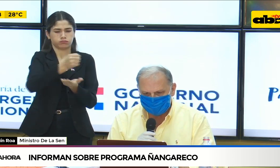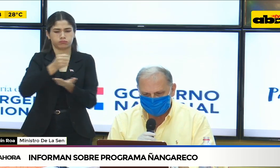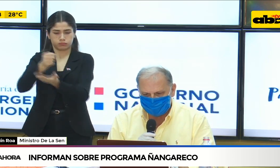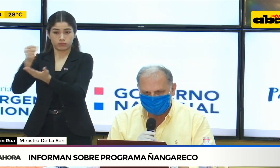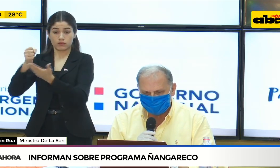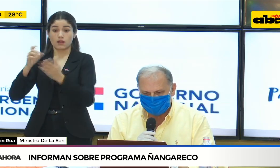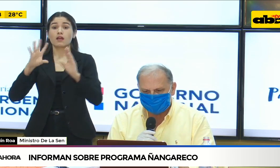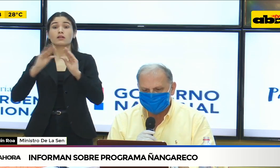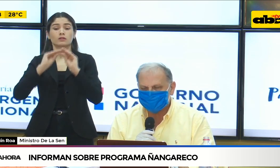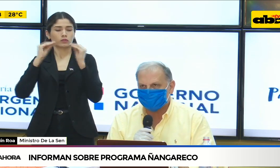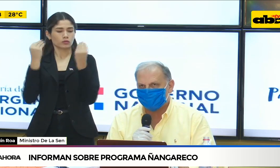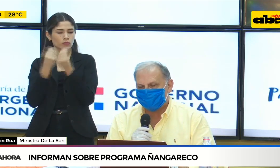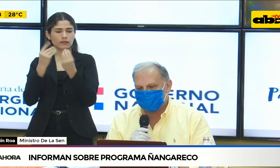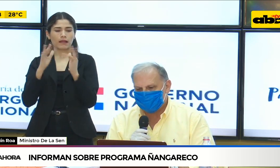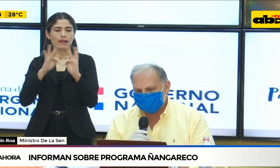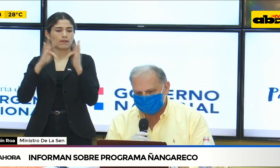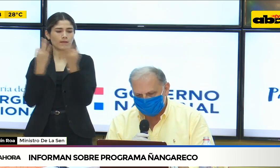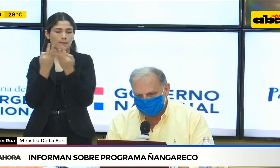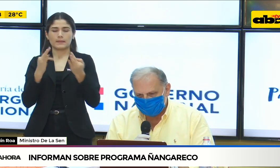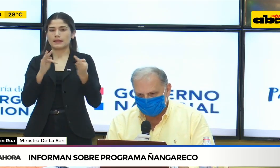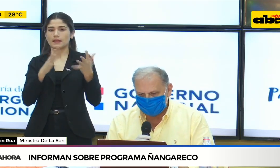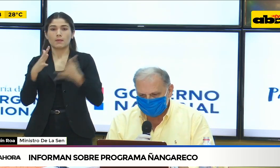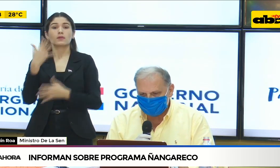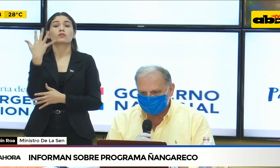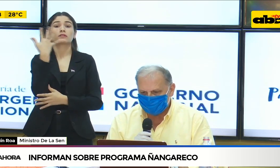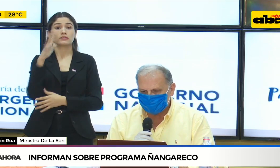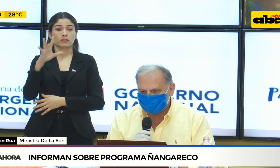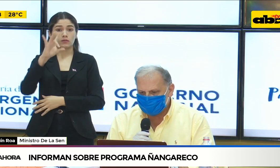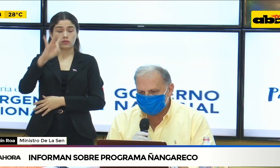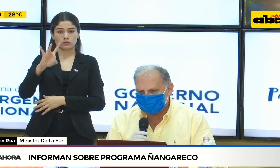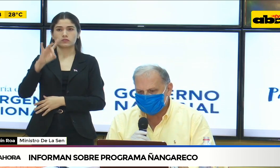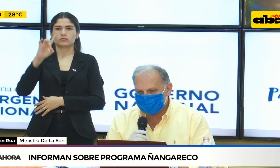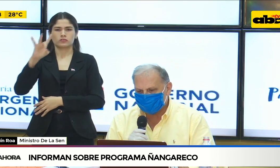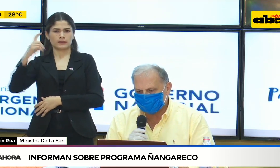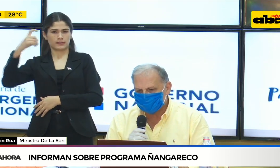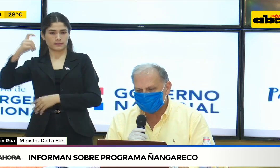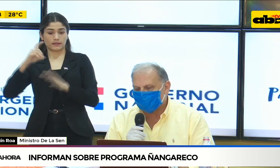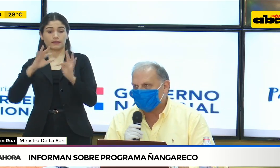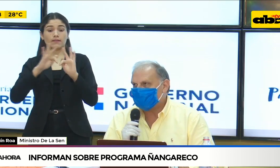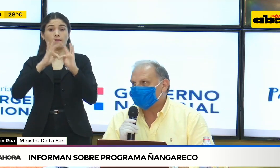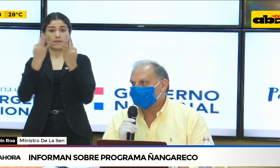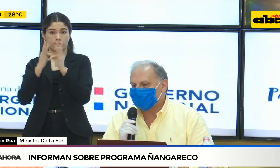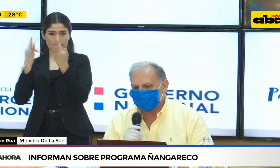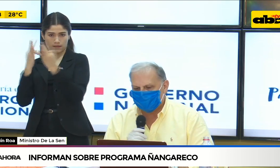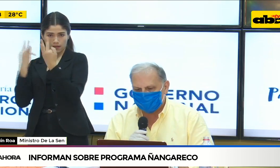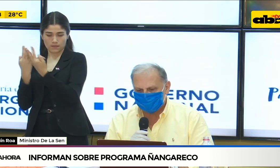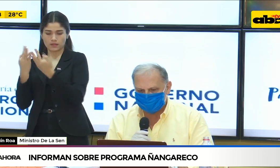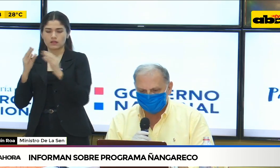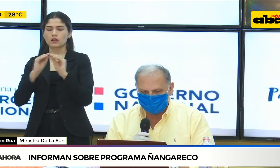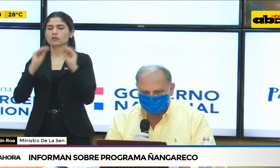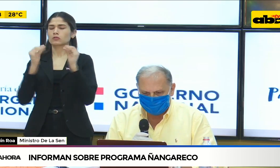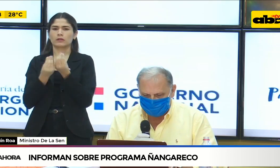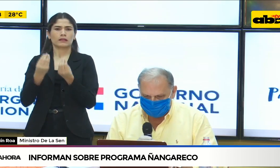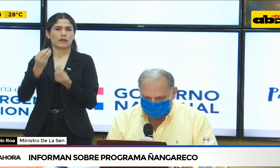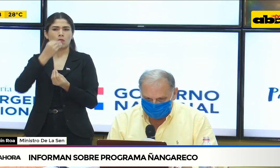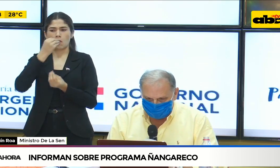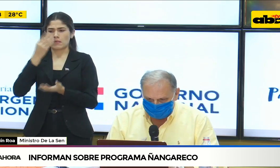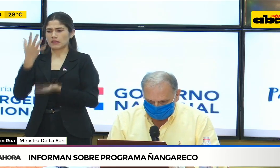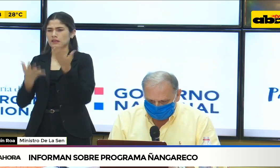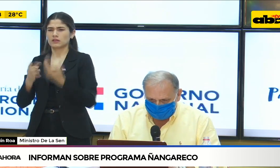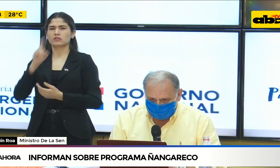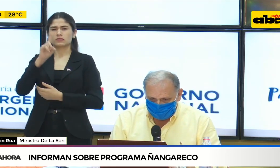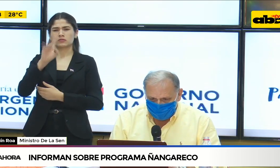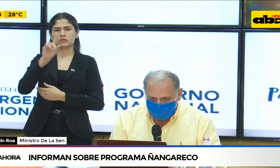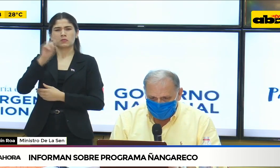.887 familias con 101.540 kilogramos de alimento.